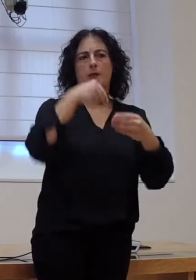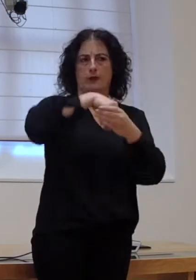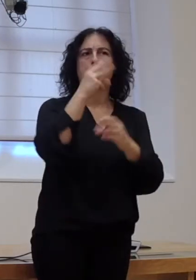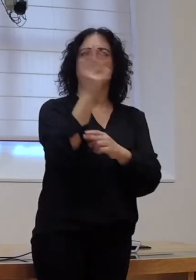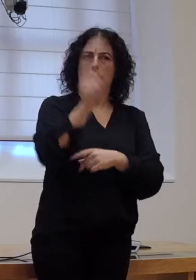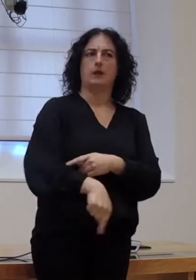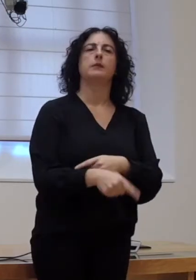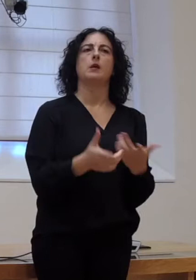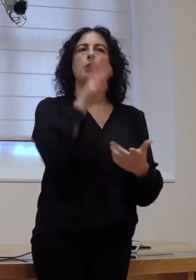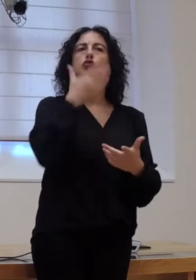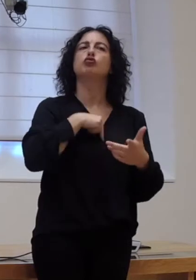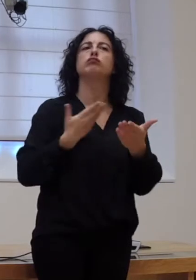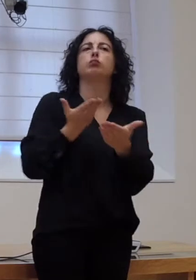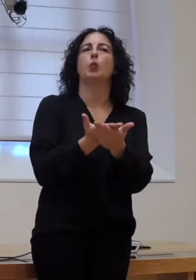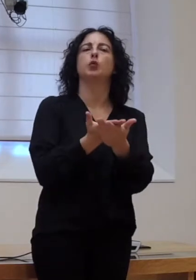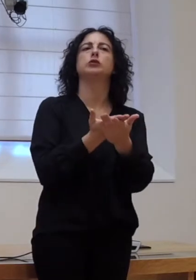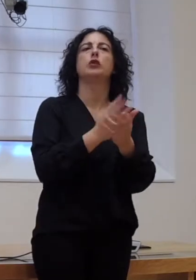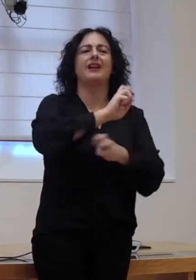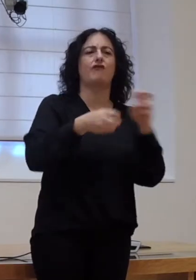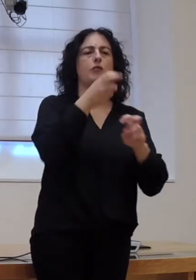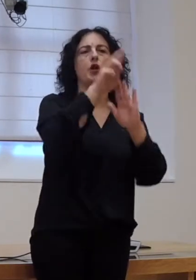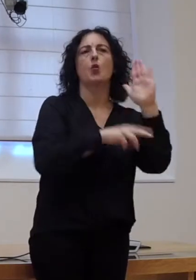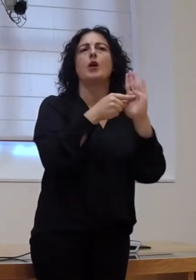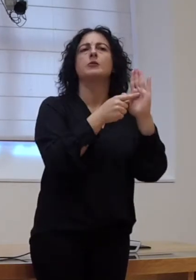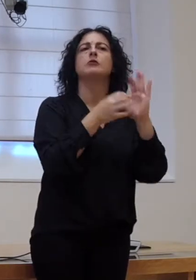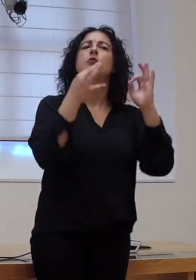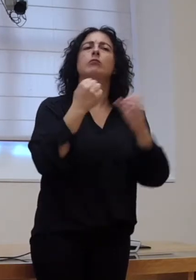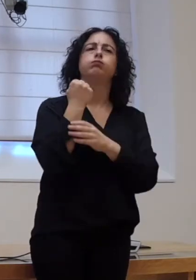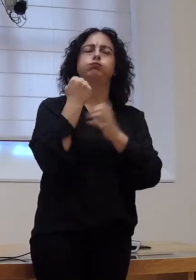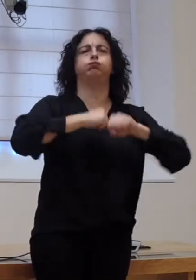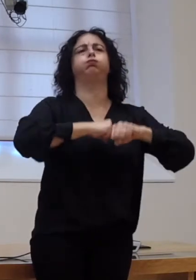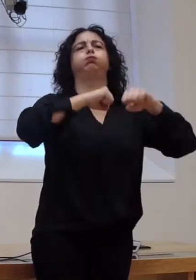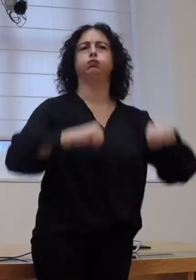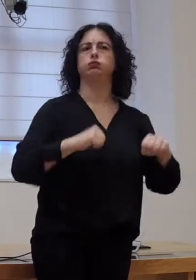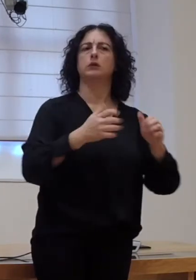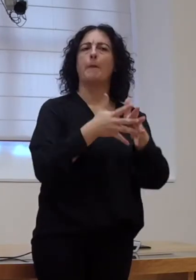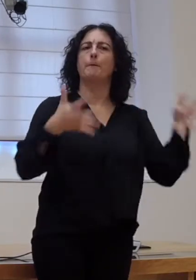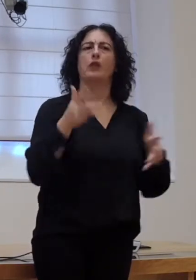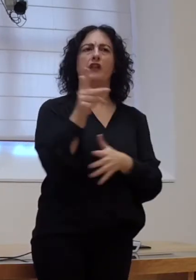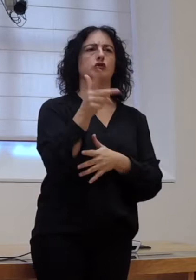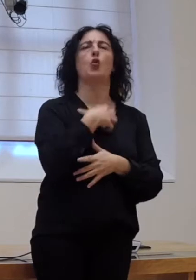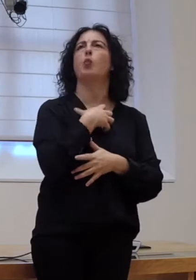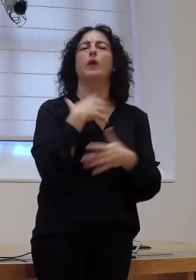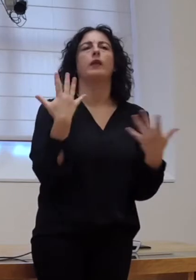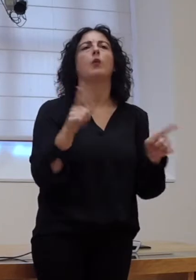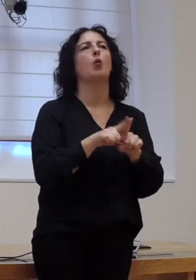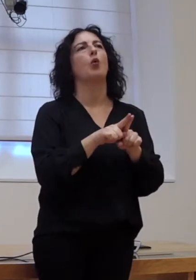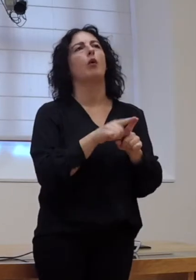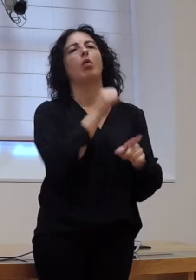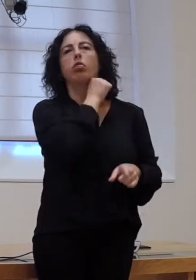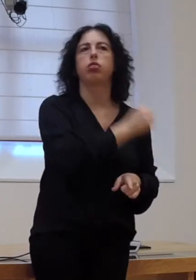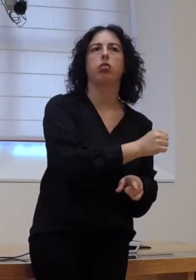lo tanto nos proponemos unha reforma de regulamento que consolide unha ampliación de dereitos que non pode quedar condicionada